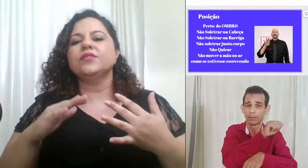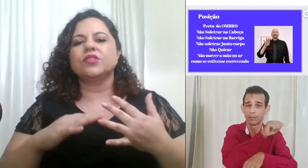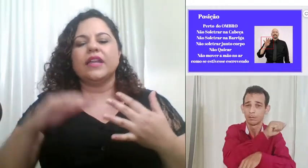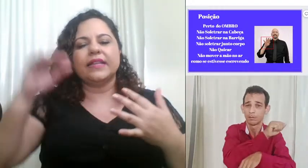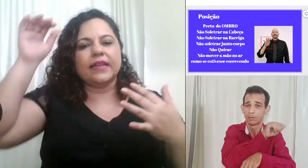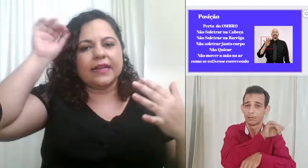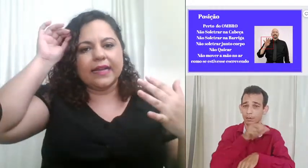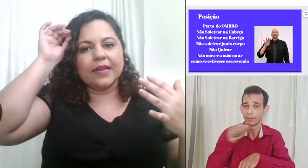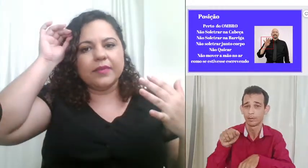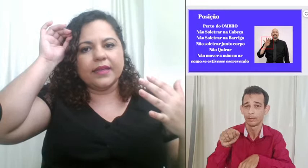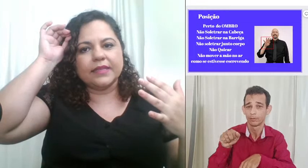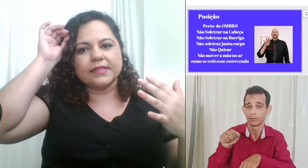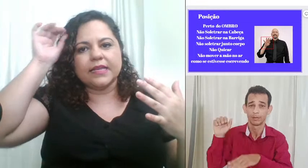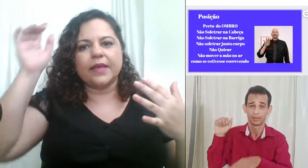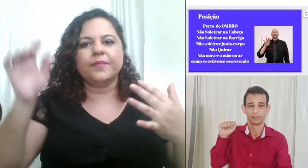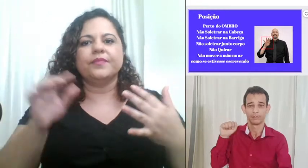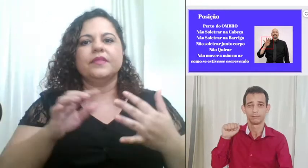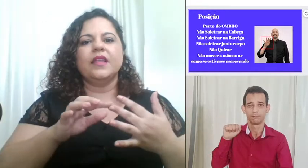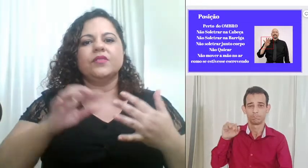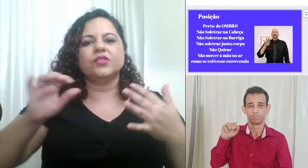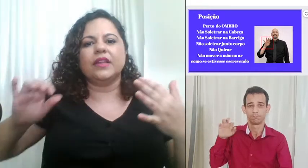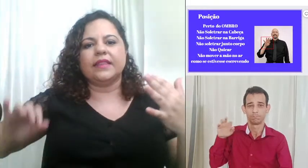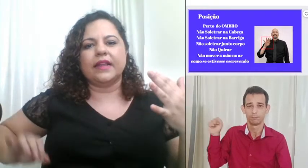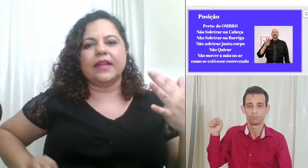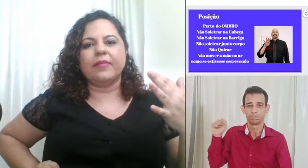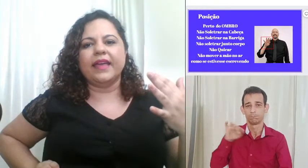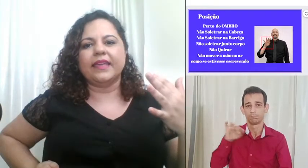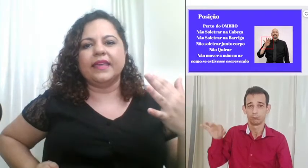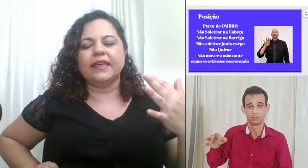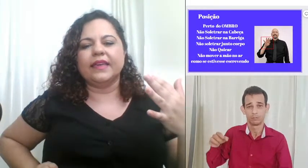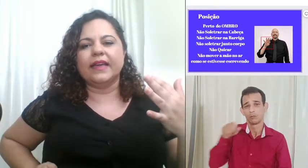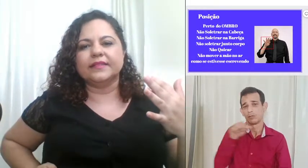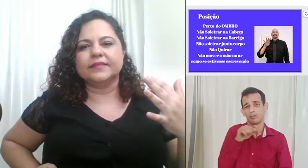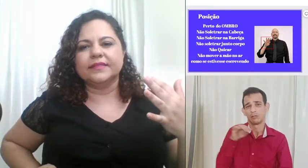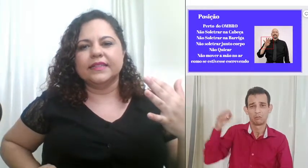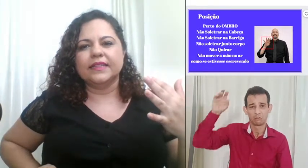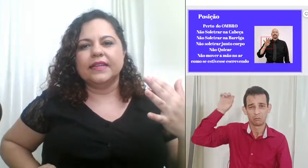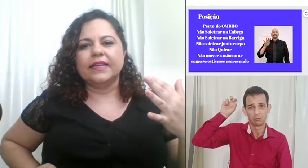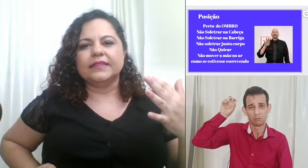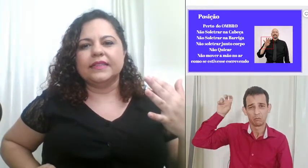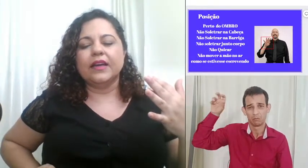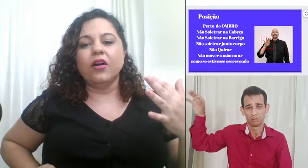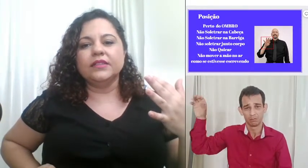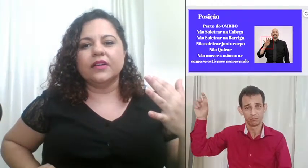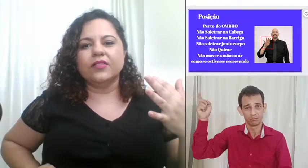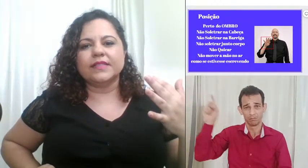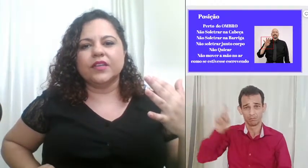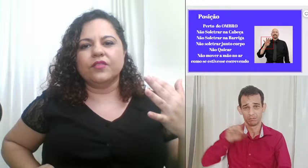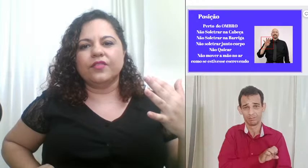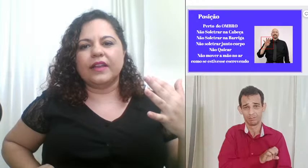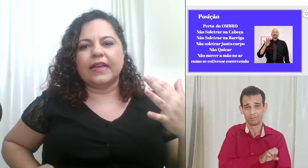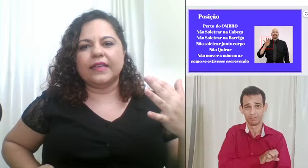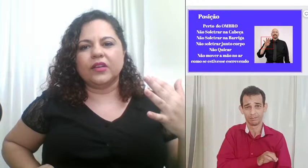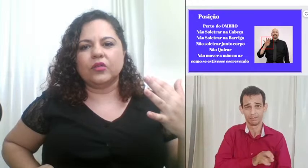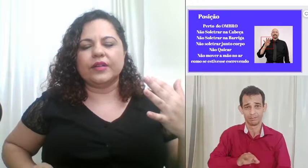soletrar na cabeça não soletrar na barriga outra coisa que eu vou falar aqui agora